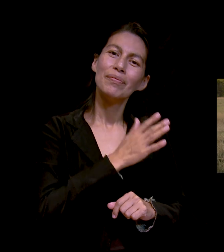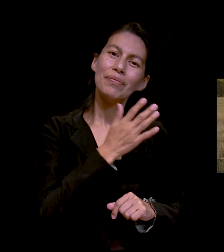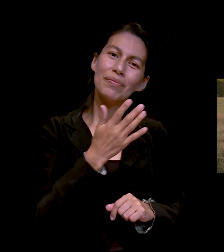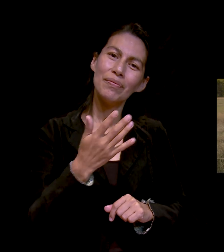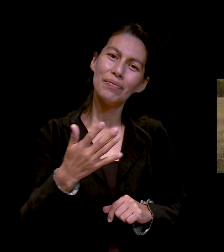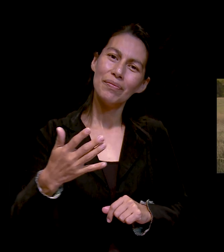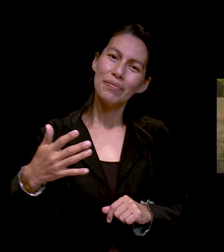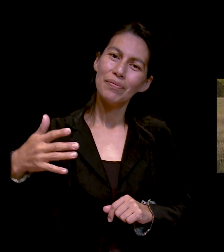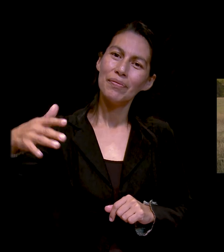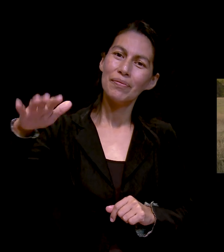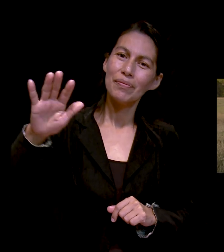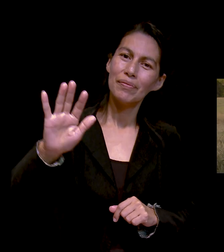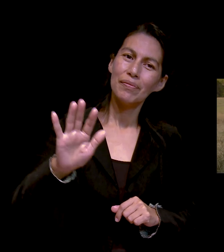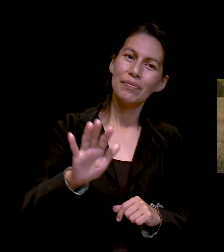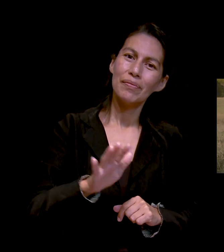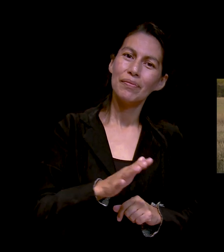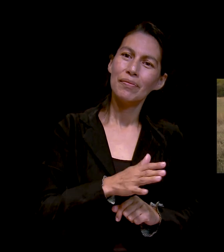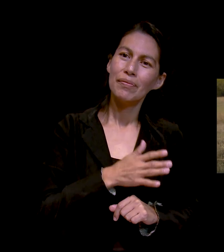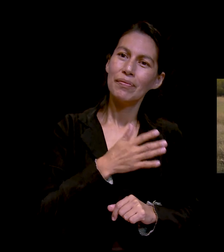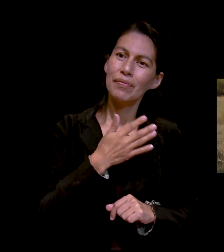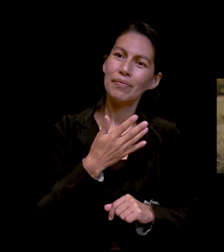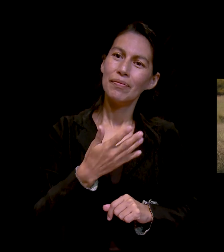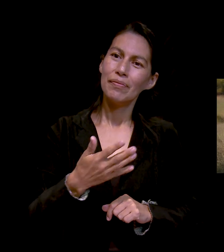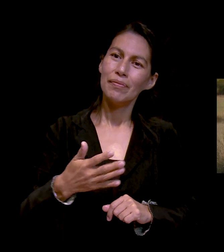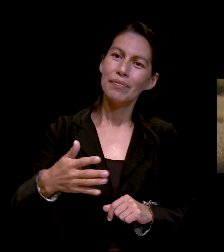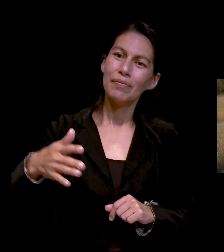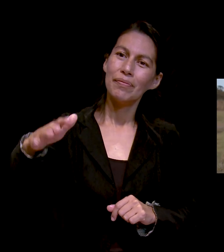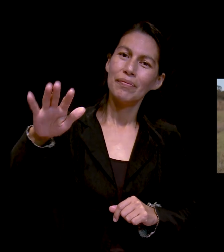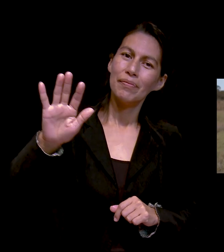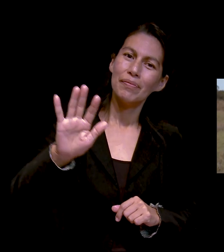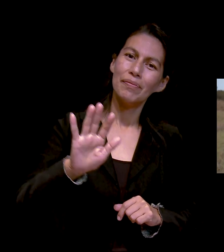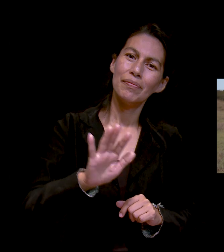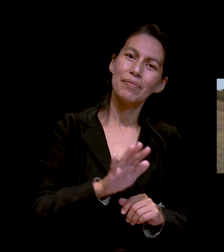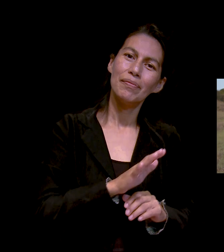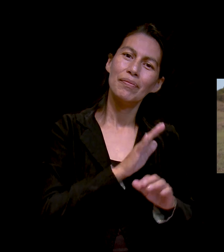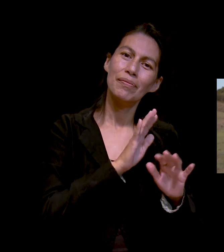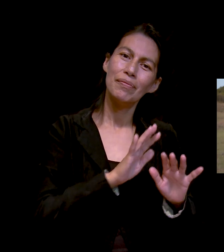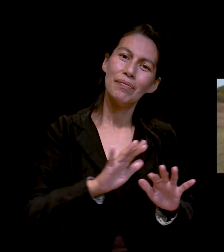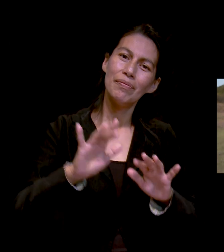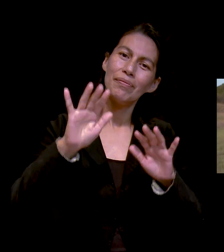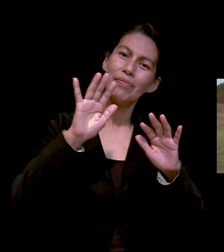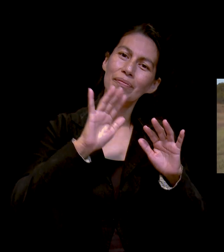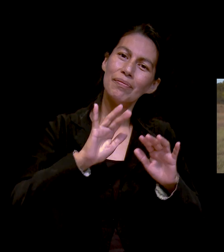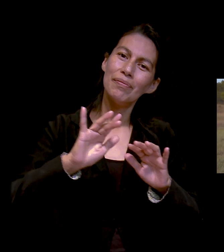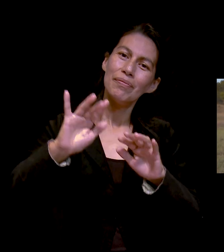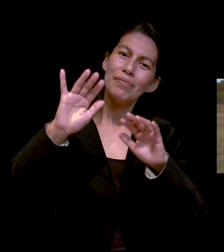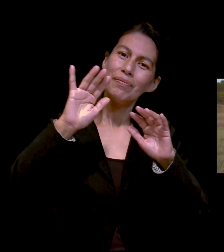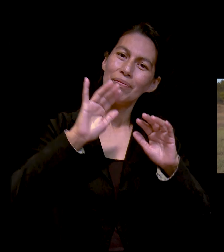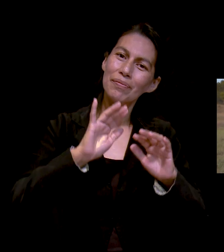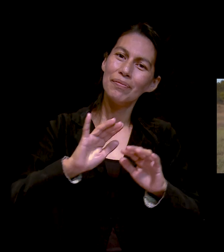escapa